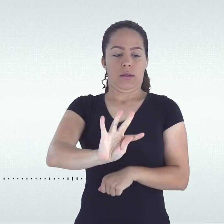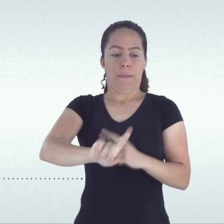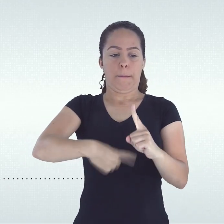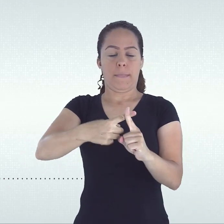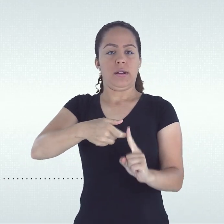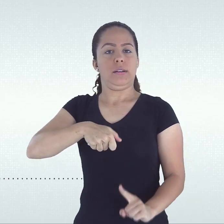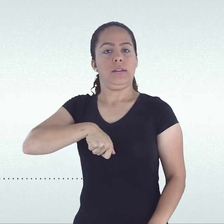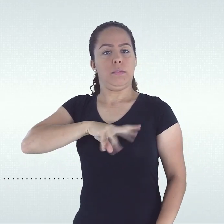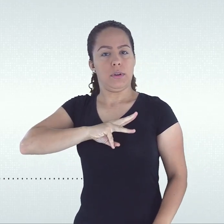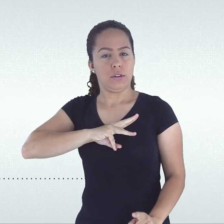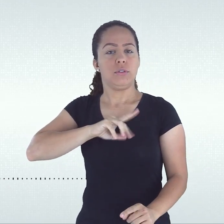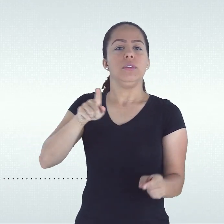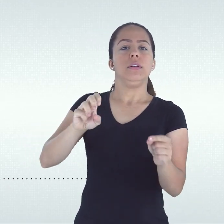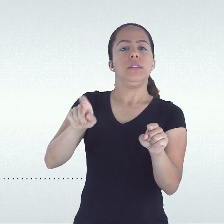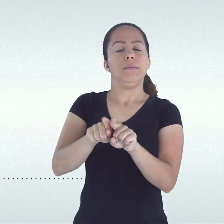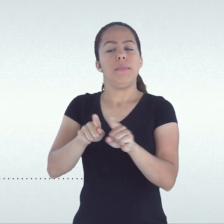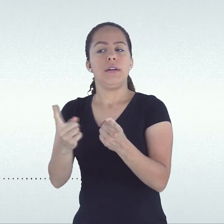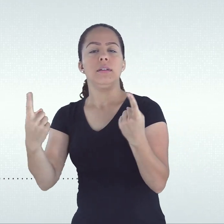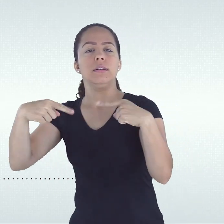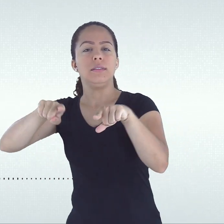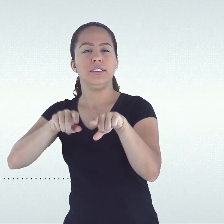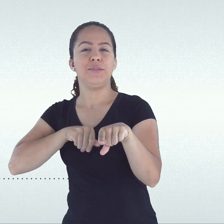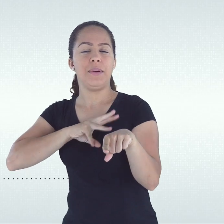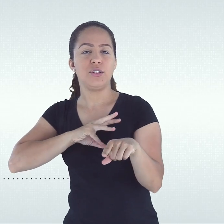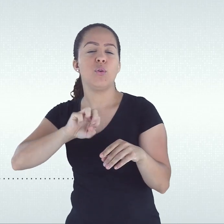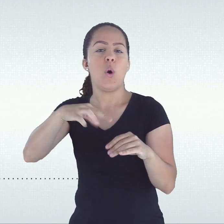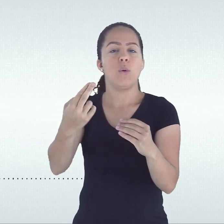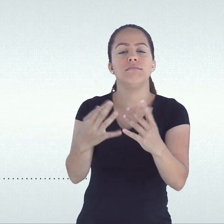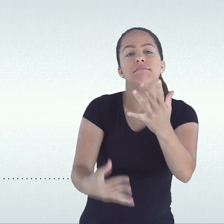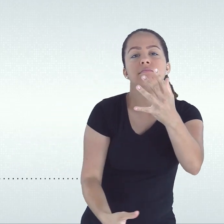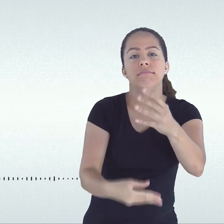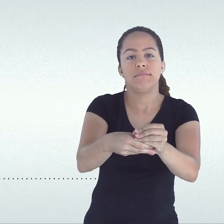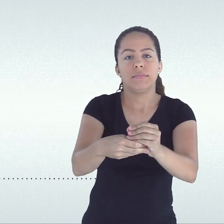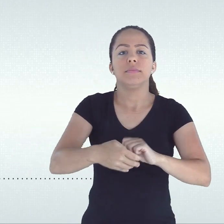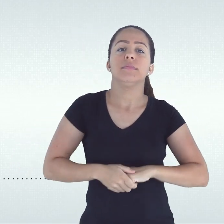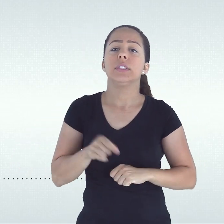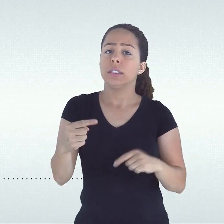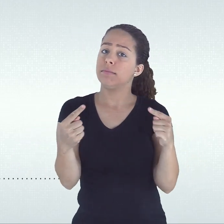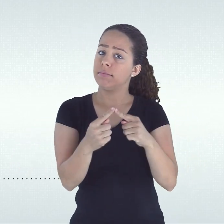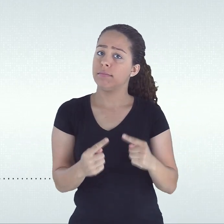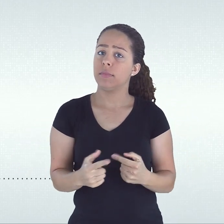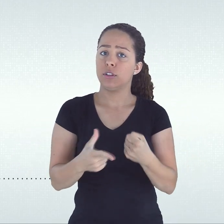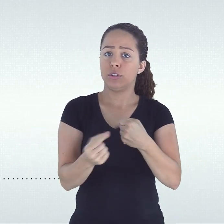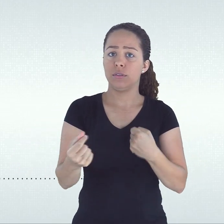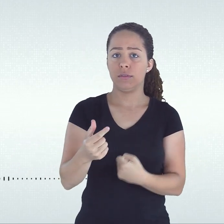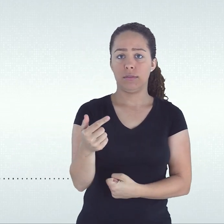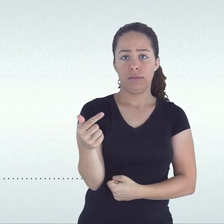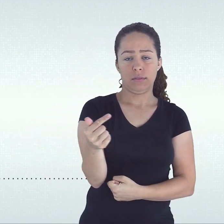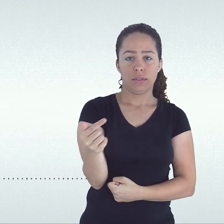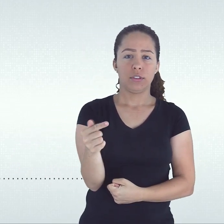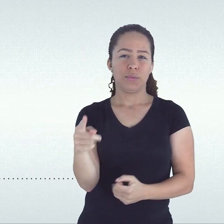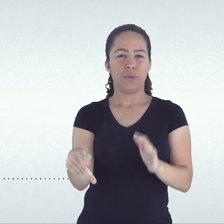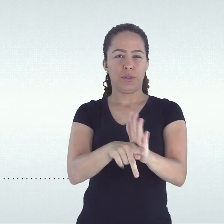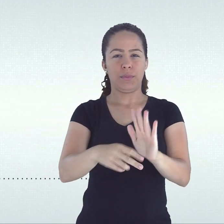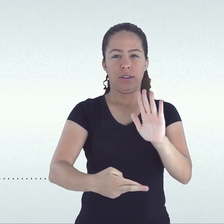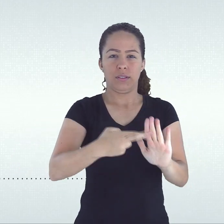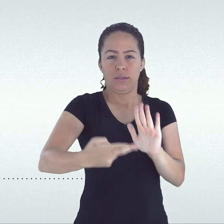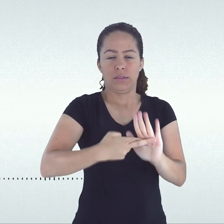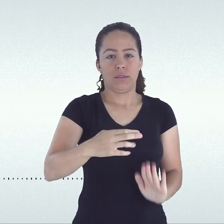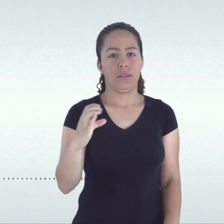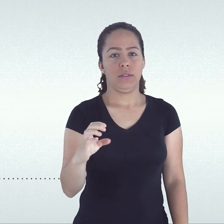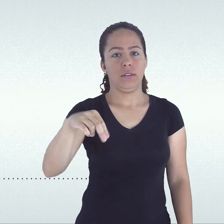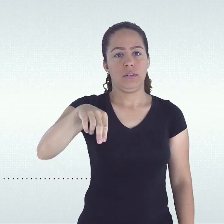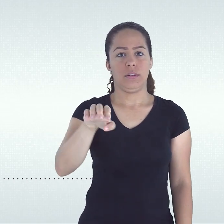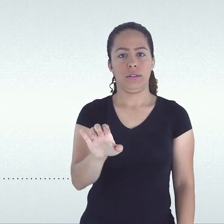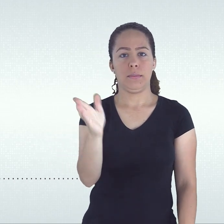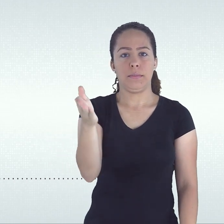integrada, concomitante ou subsequente, conforme o artigo 7º da resolução CNE